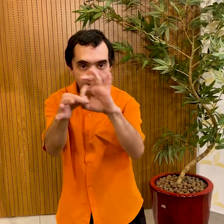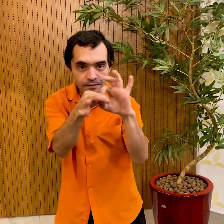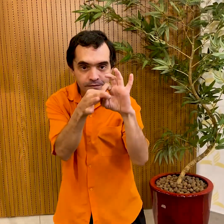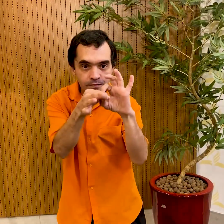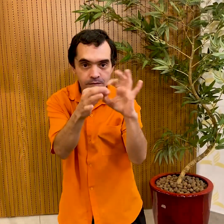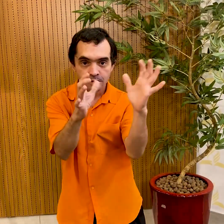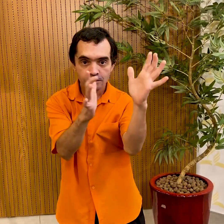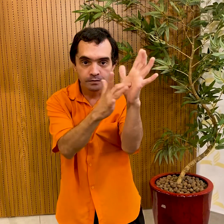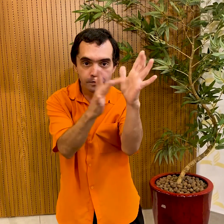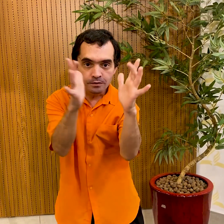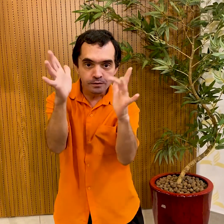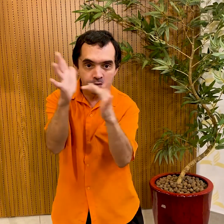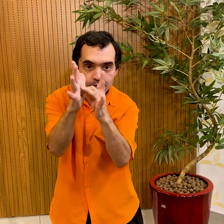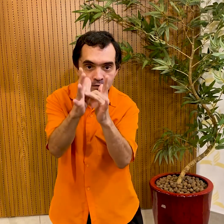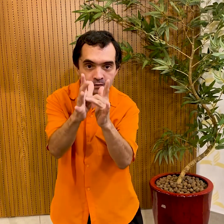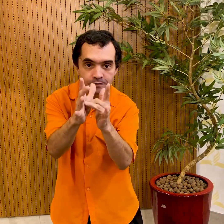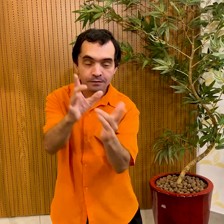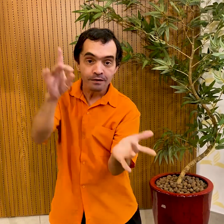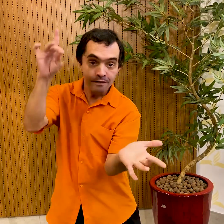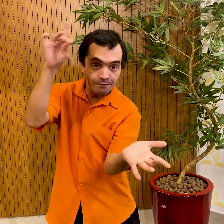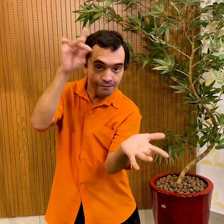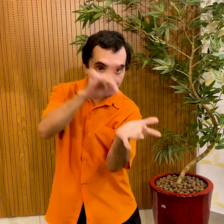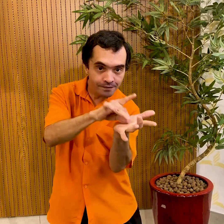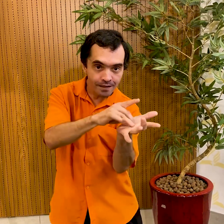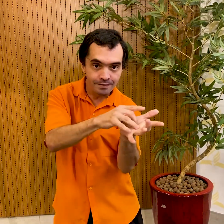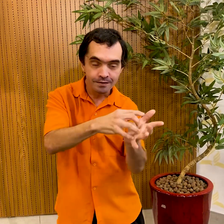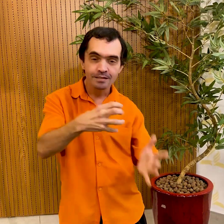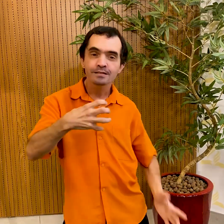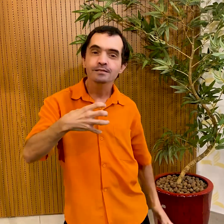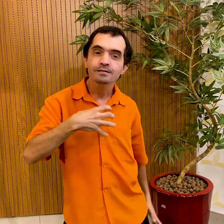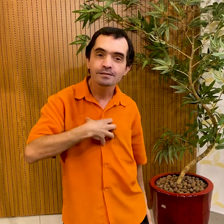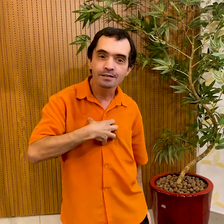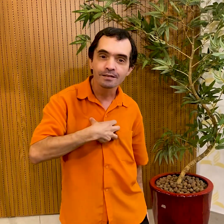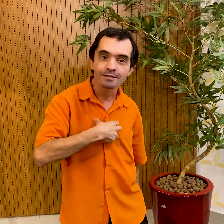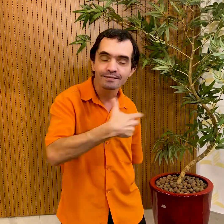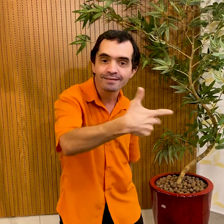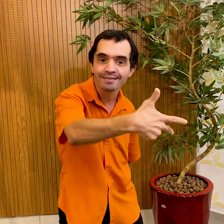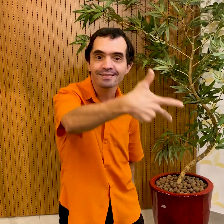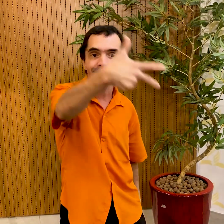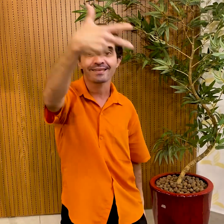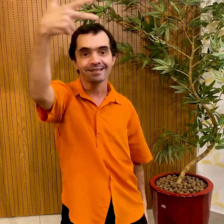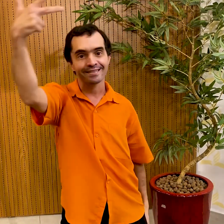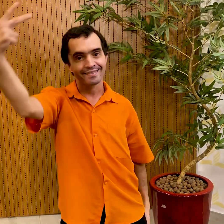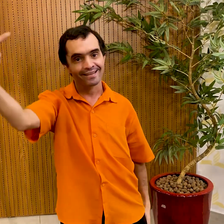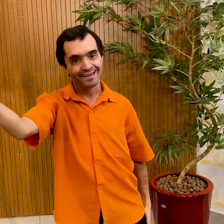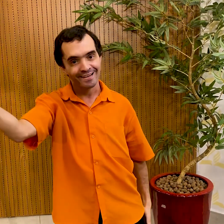Viver Jesus para o mundo. É o verdadeiro espírito de Natal.